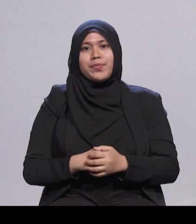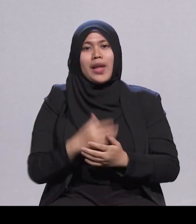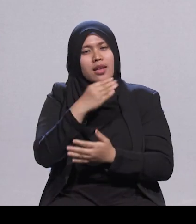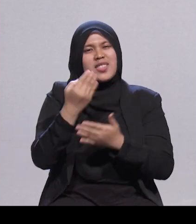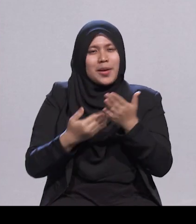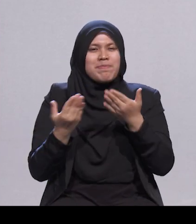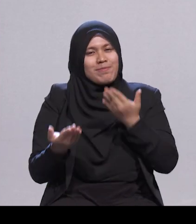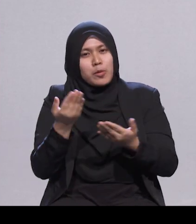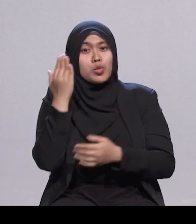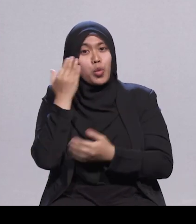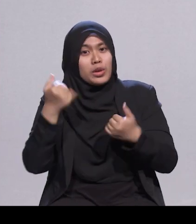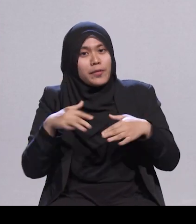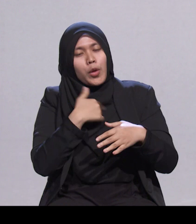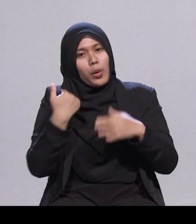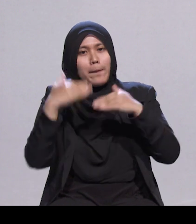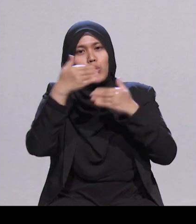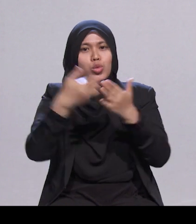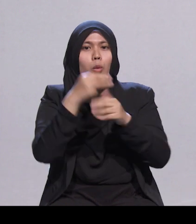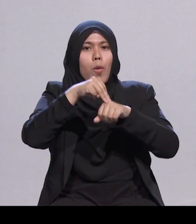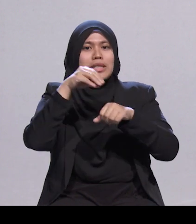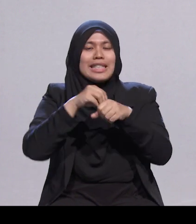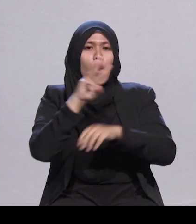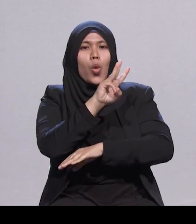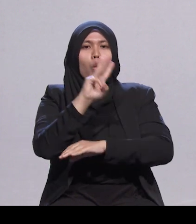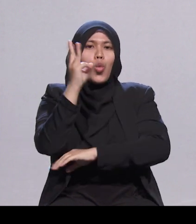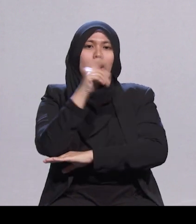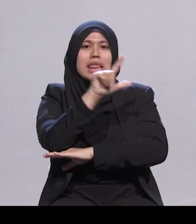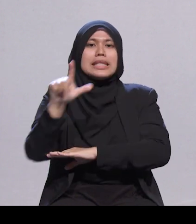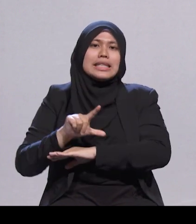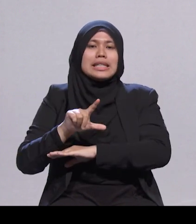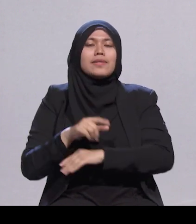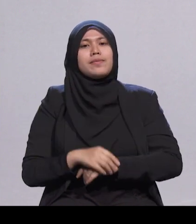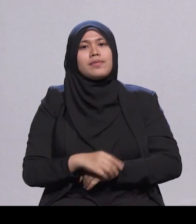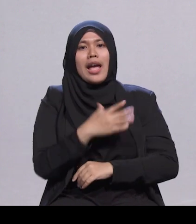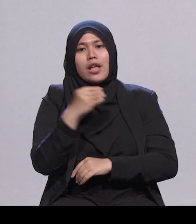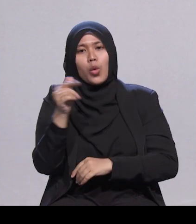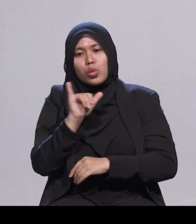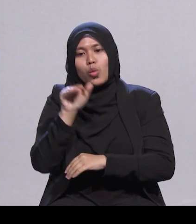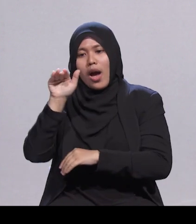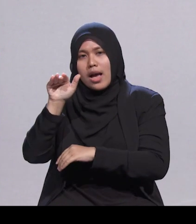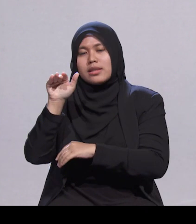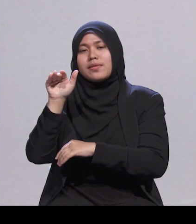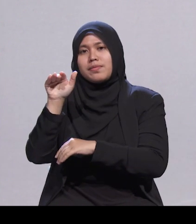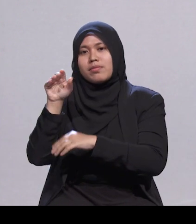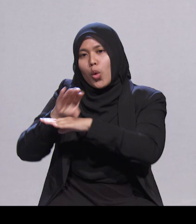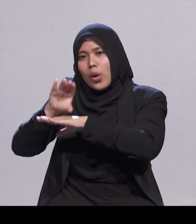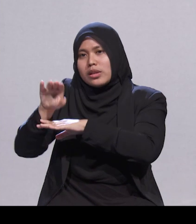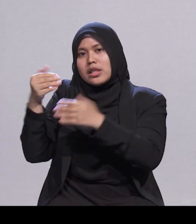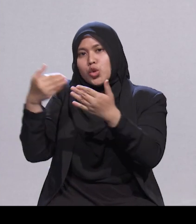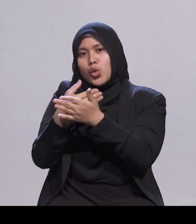baru akan dibina di Woodlands. Jadi, kami juga telah berbincang dengan jawatankuasa pembinaan masjid baru ini